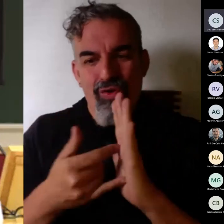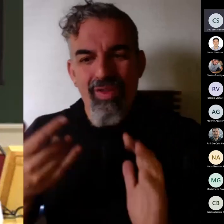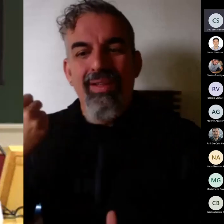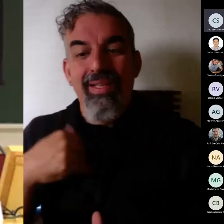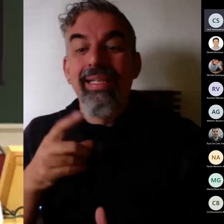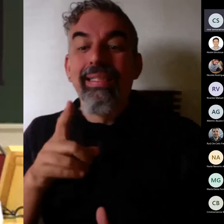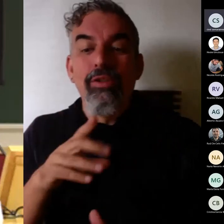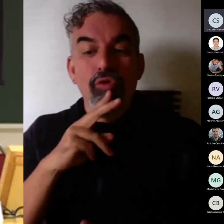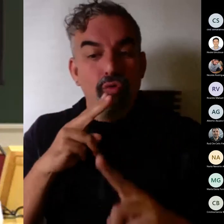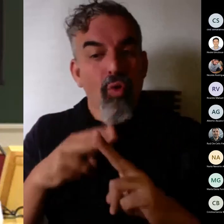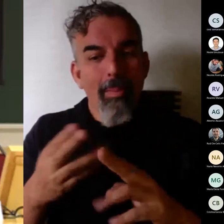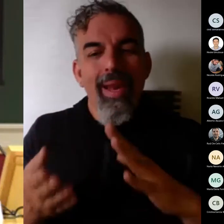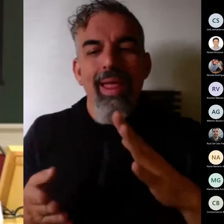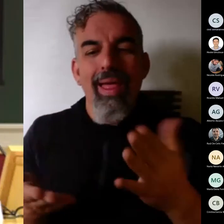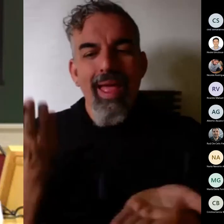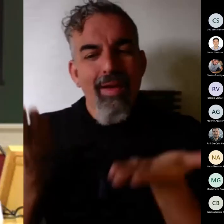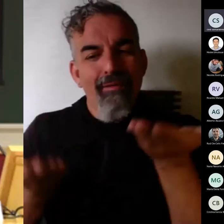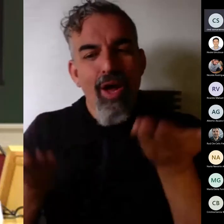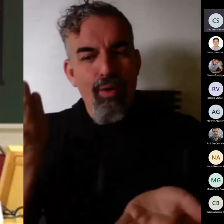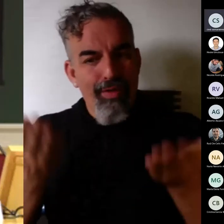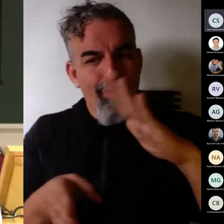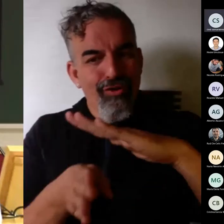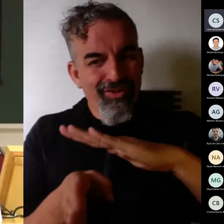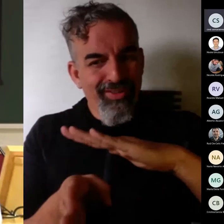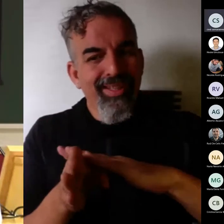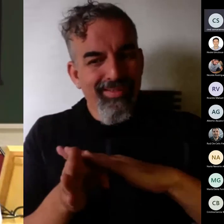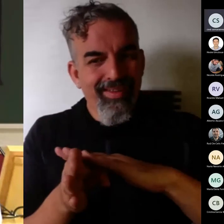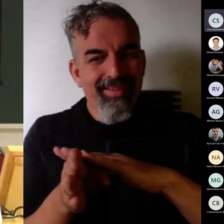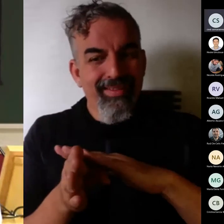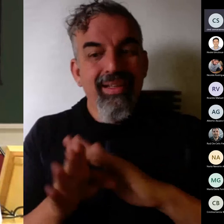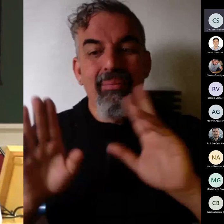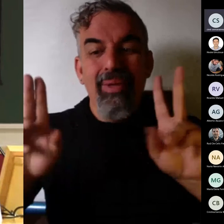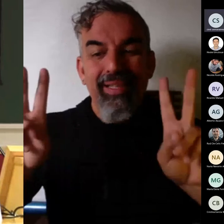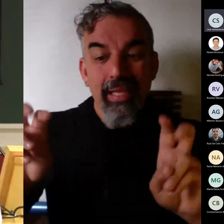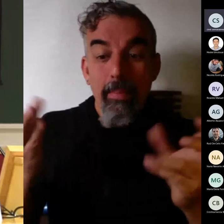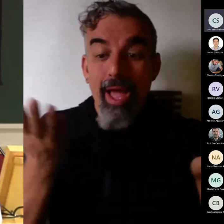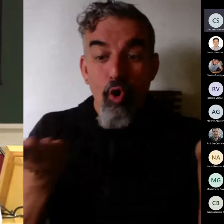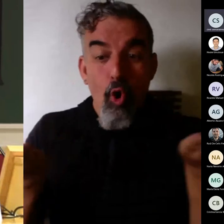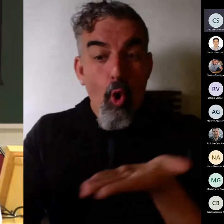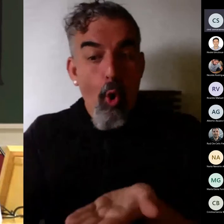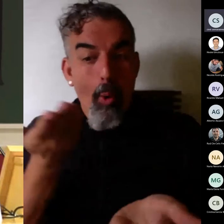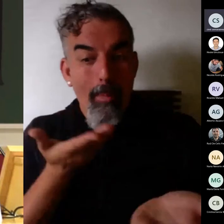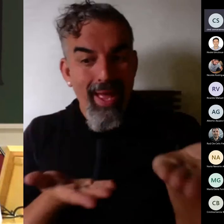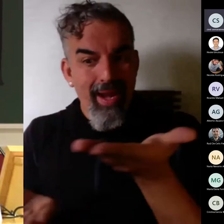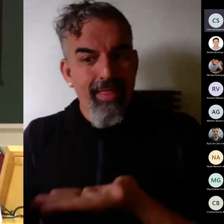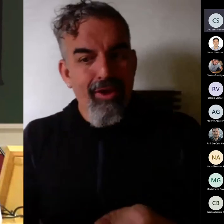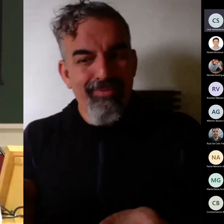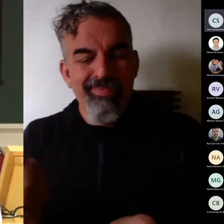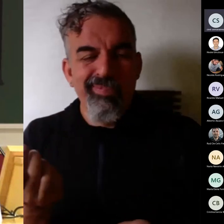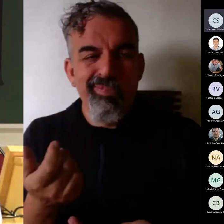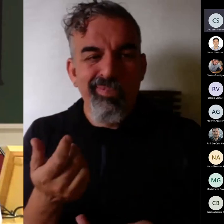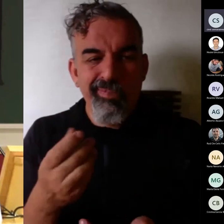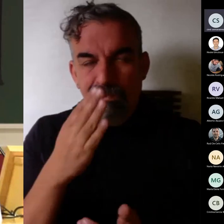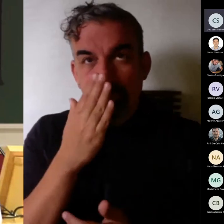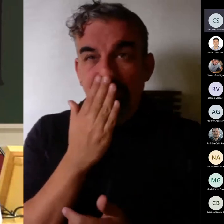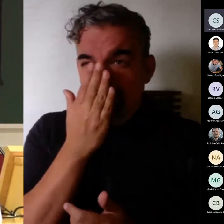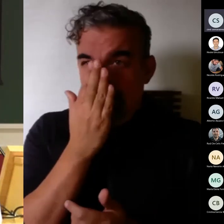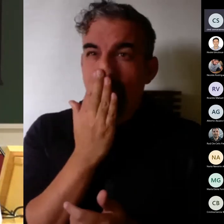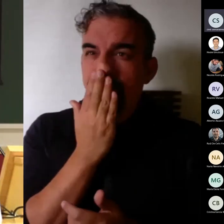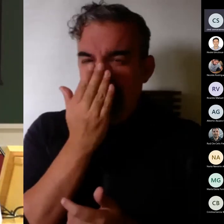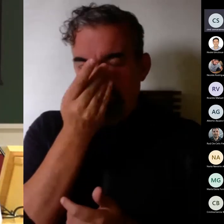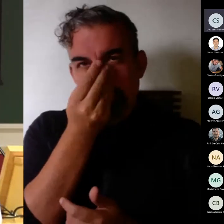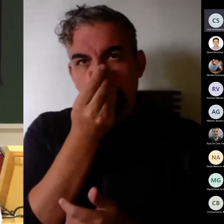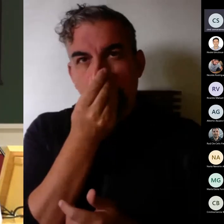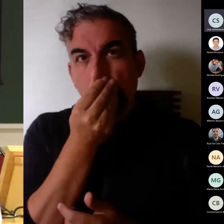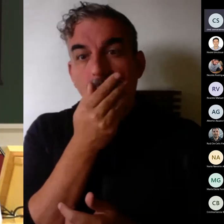evaluación continua pero en cuanto a la co-creación definimos yo defino el porcentaje